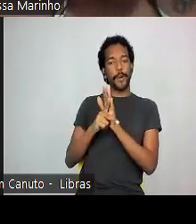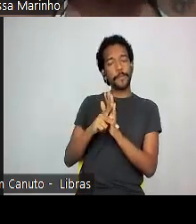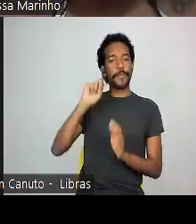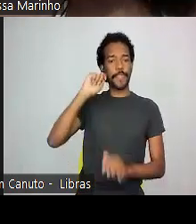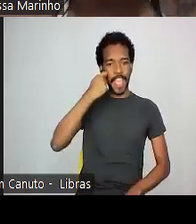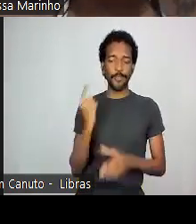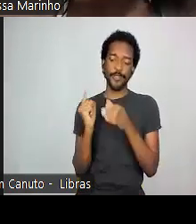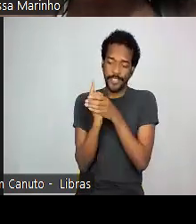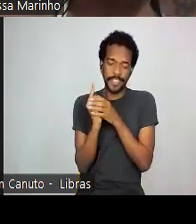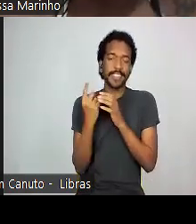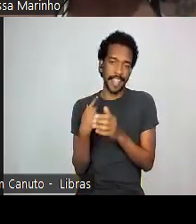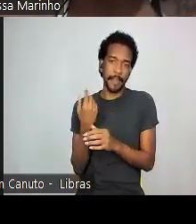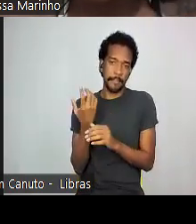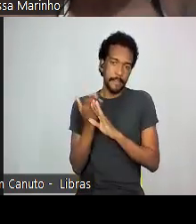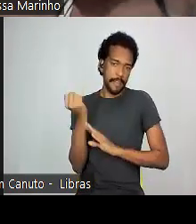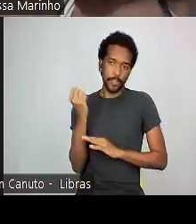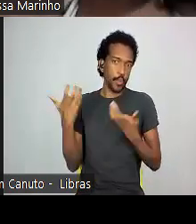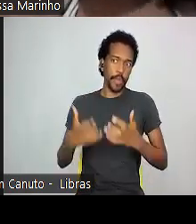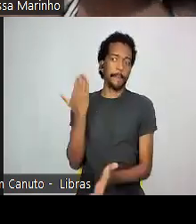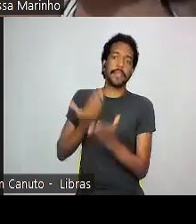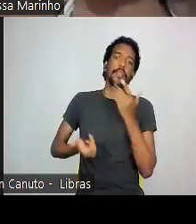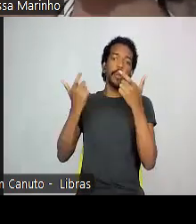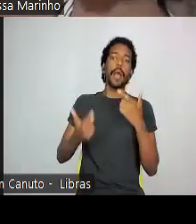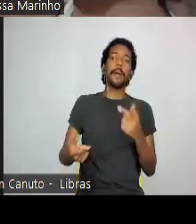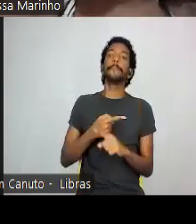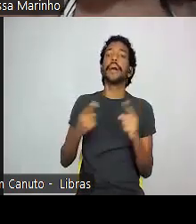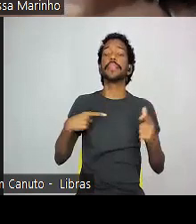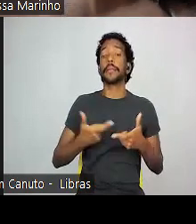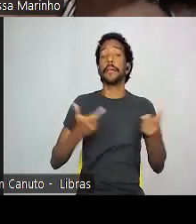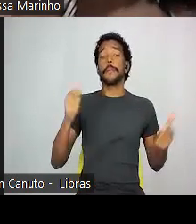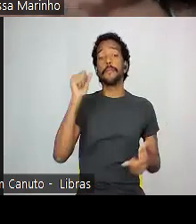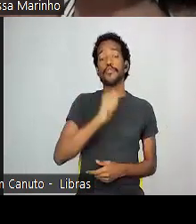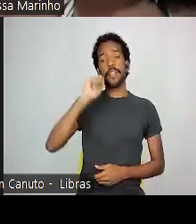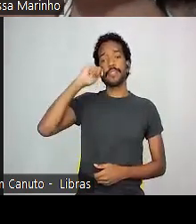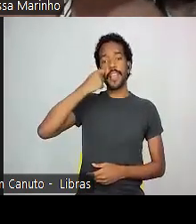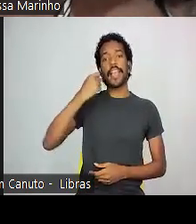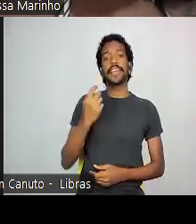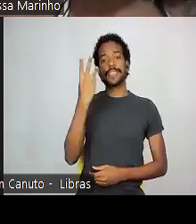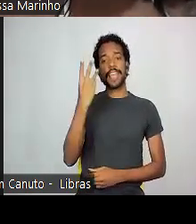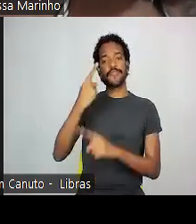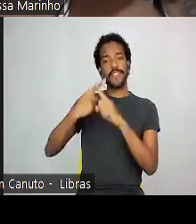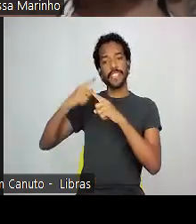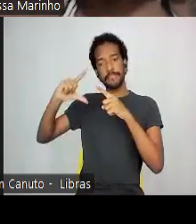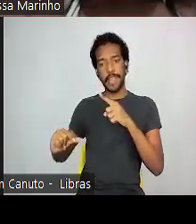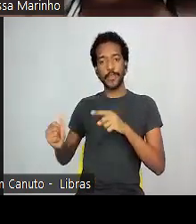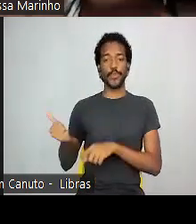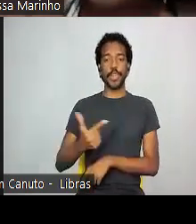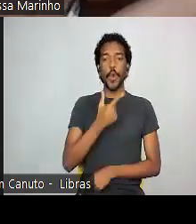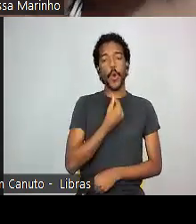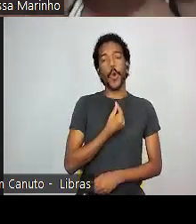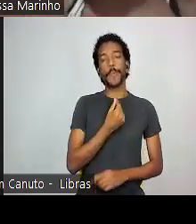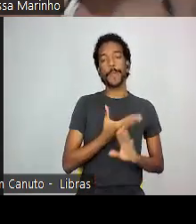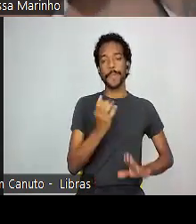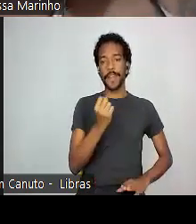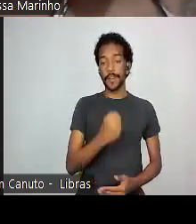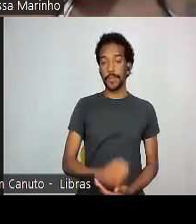a branquitude, porque a branquitude não quer perder o seu lugar, a gente tem as mulheres negras ganhando três vezes menos do que os homens brancos, matéria